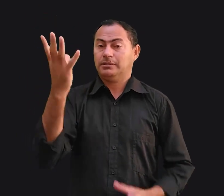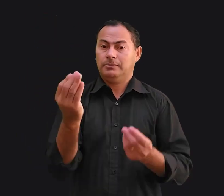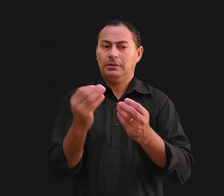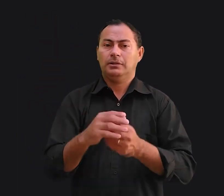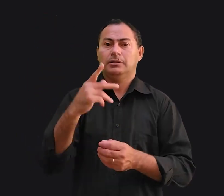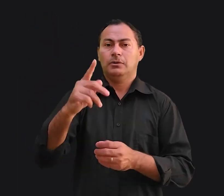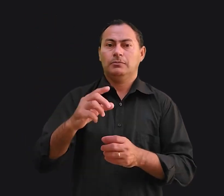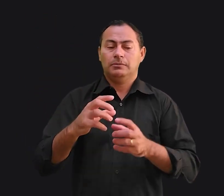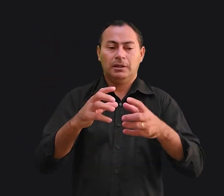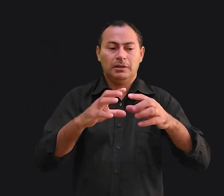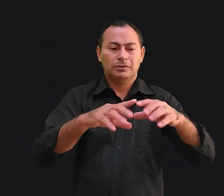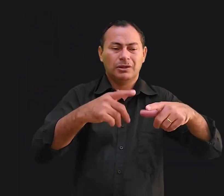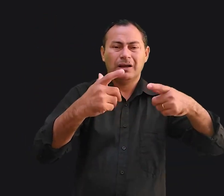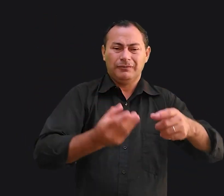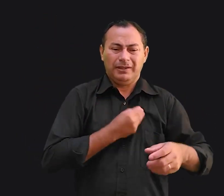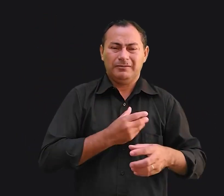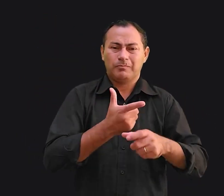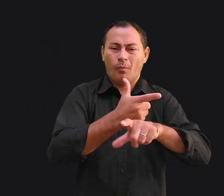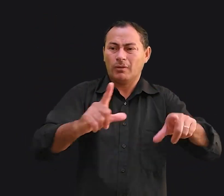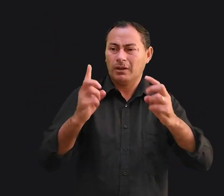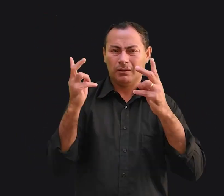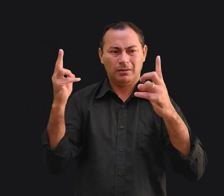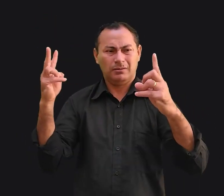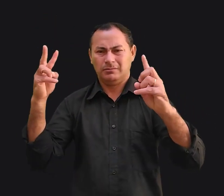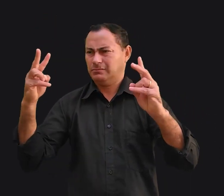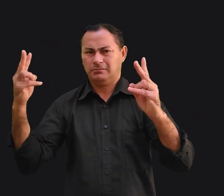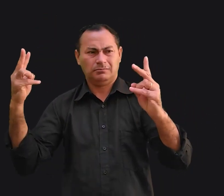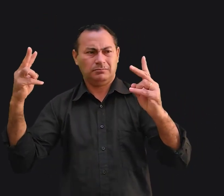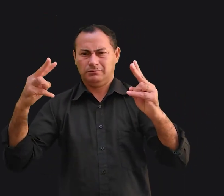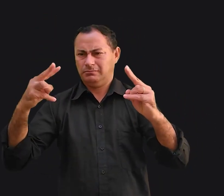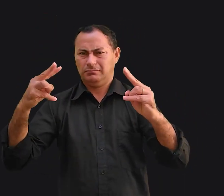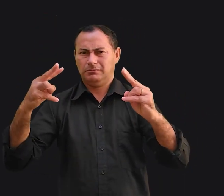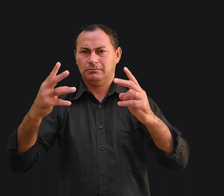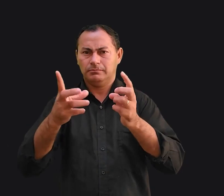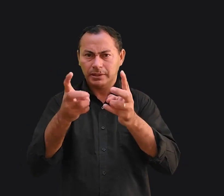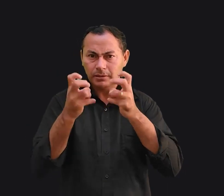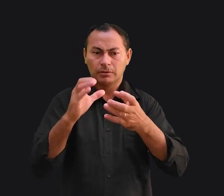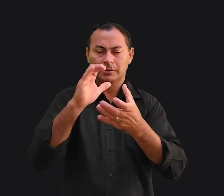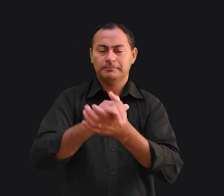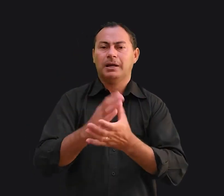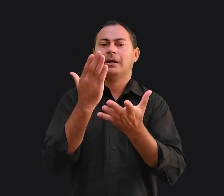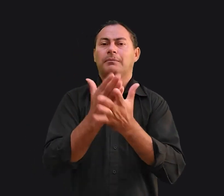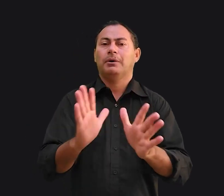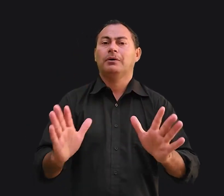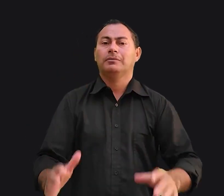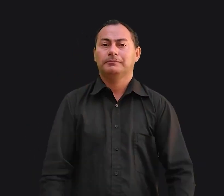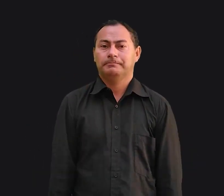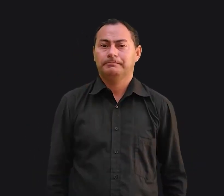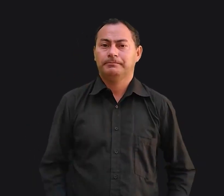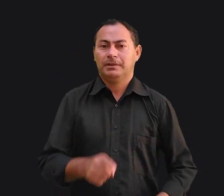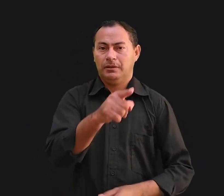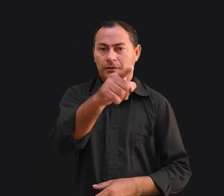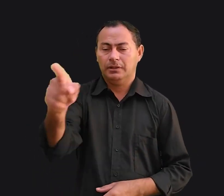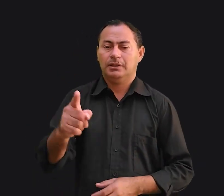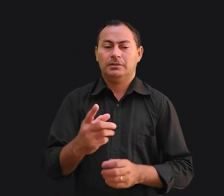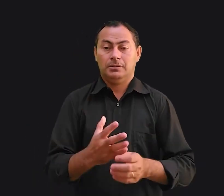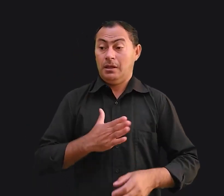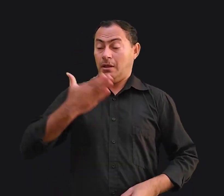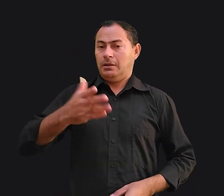quando seu ninho ficar vazio e um olhar para o outro vão perceber que o casamento acabou. Você se espantaria se